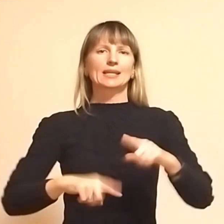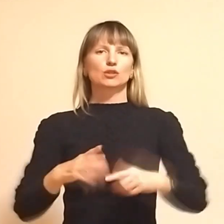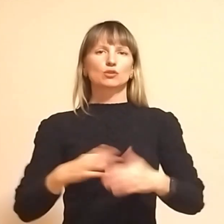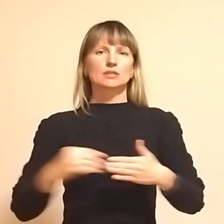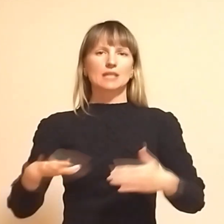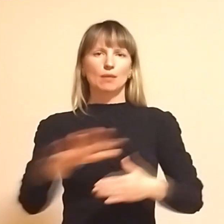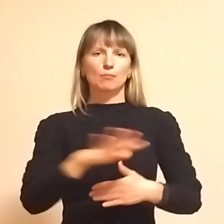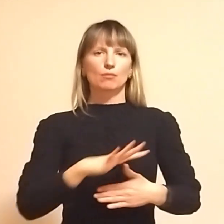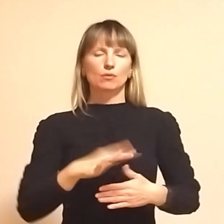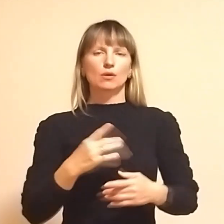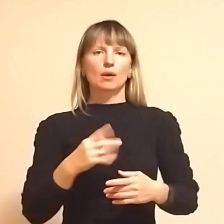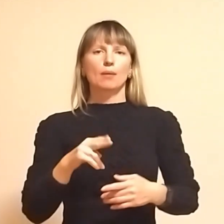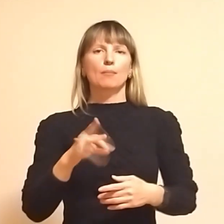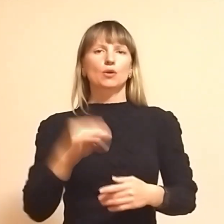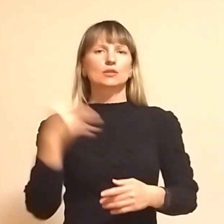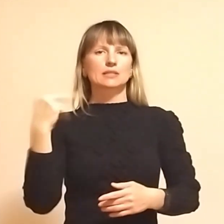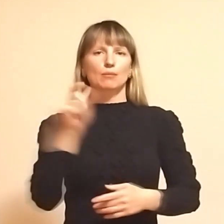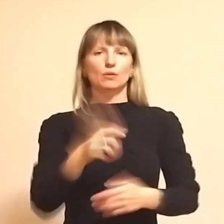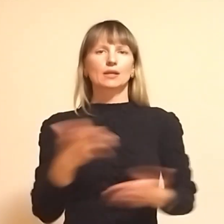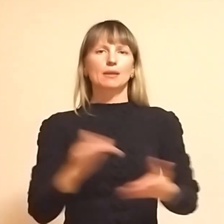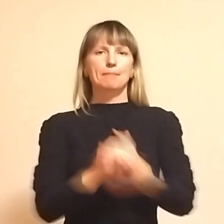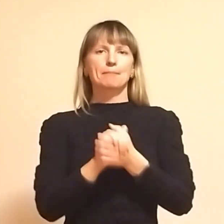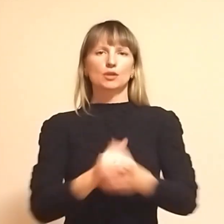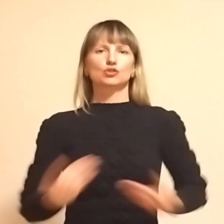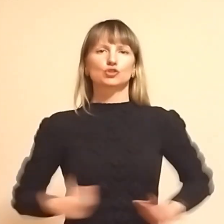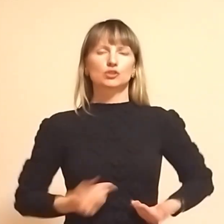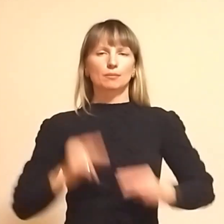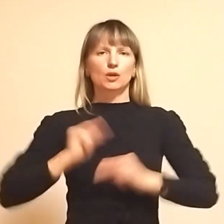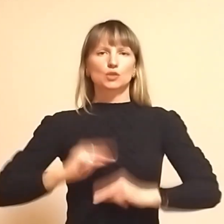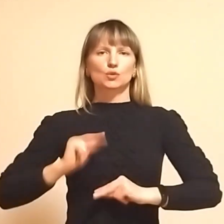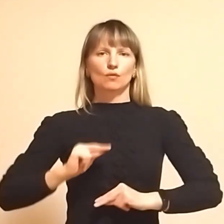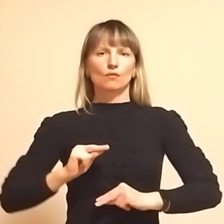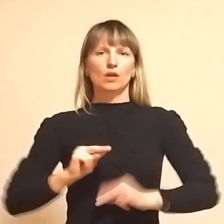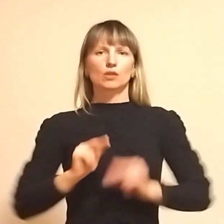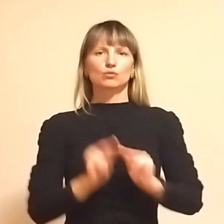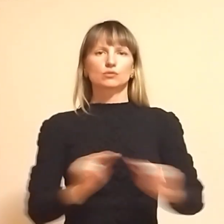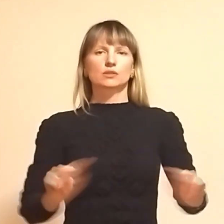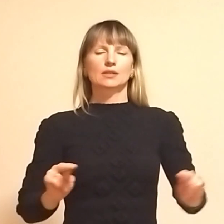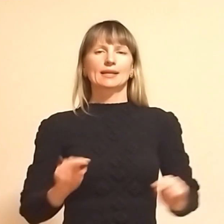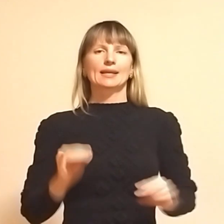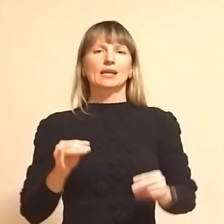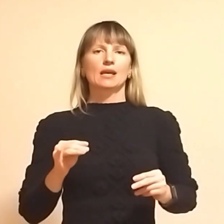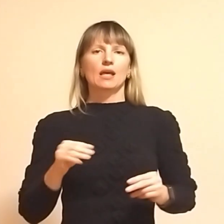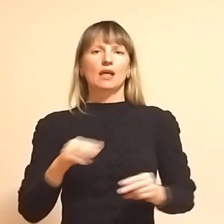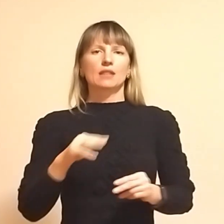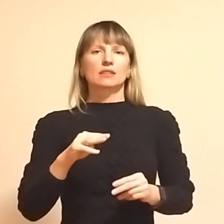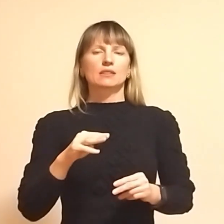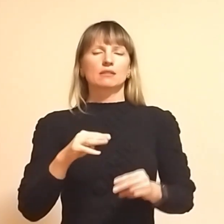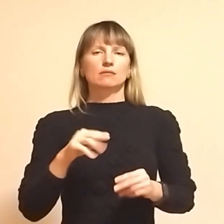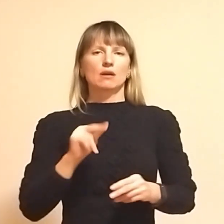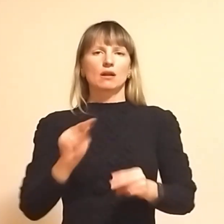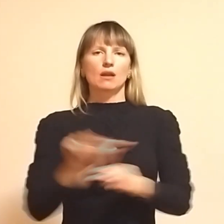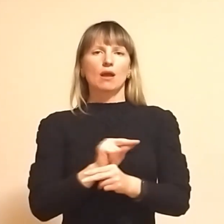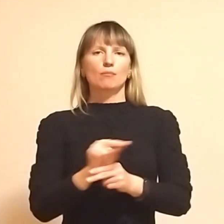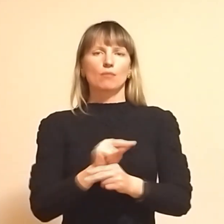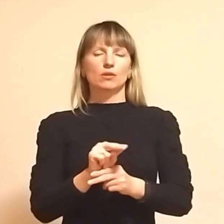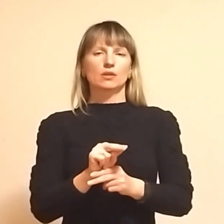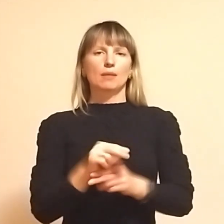землю. Про Запоріжці, в якій у мирному житті працювали викладачами, техніками на автостанціях, варили сталь,